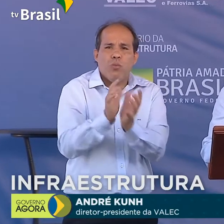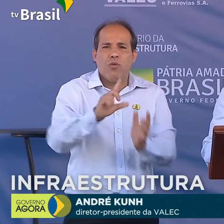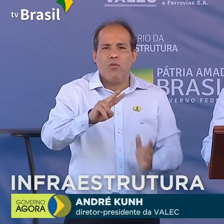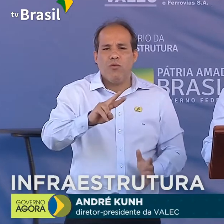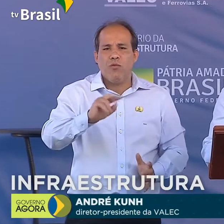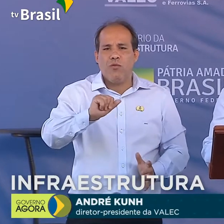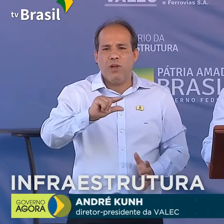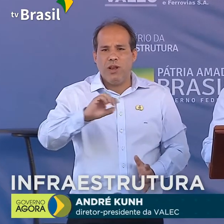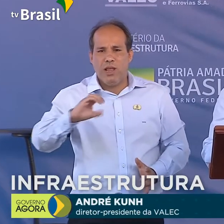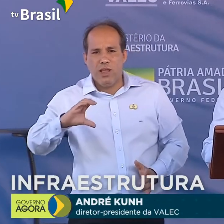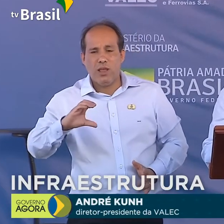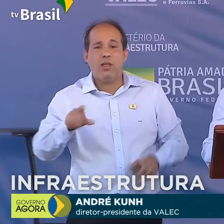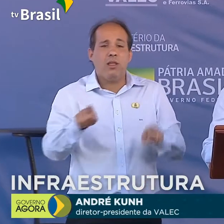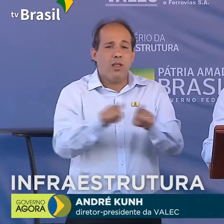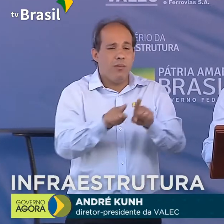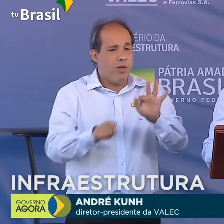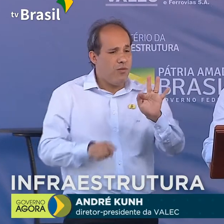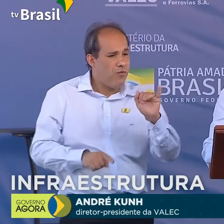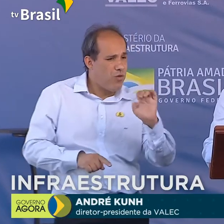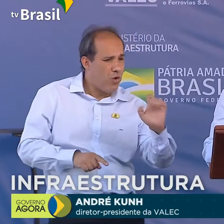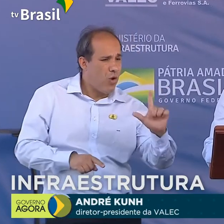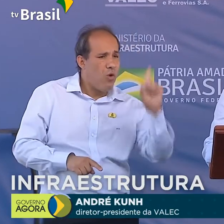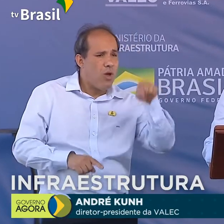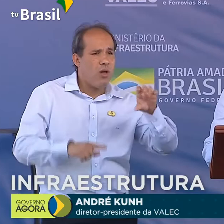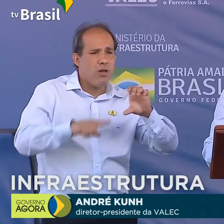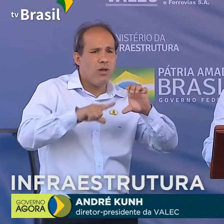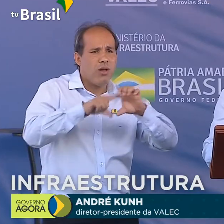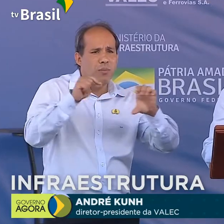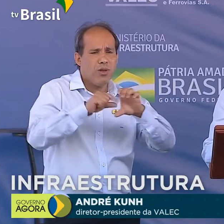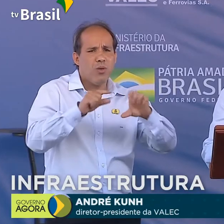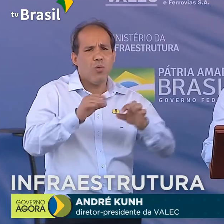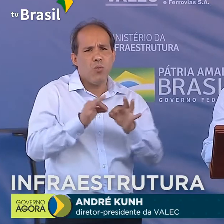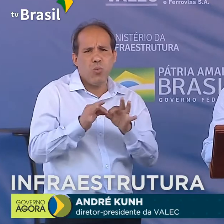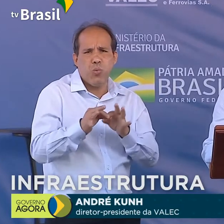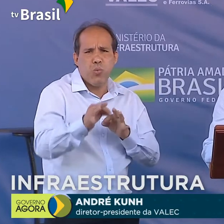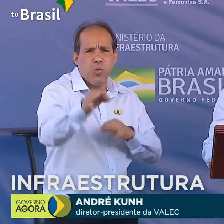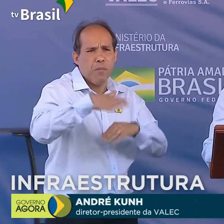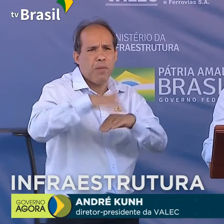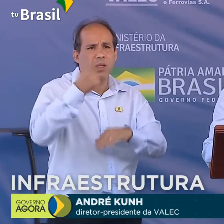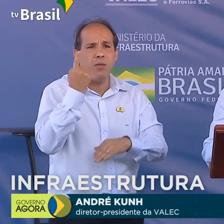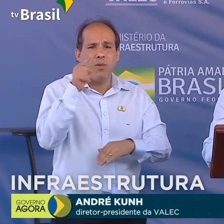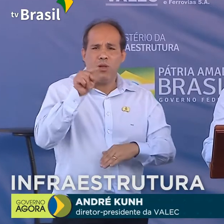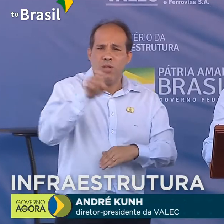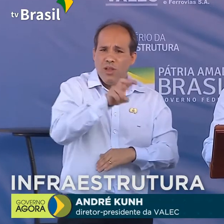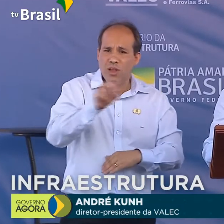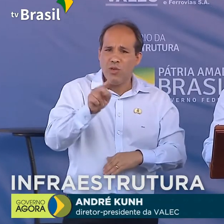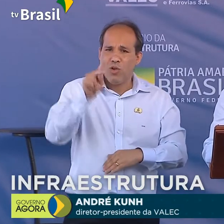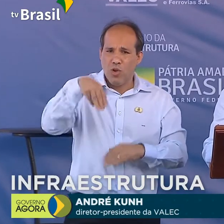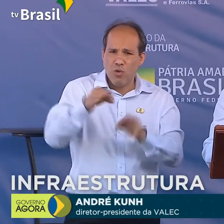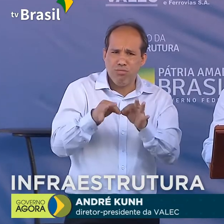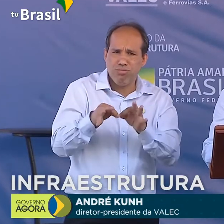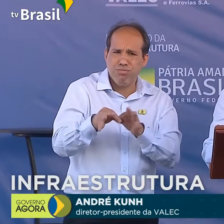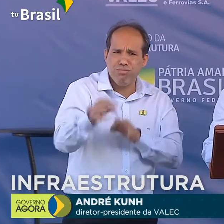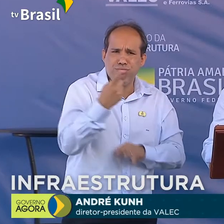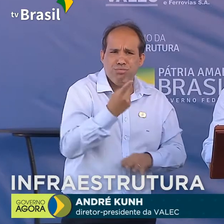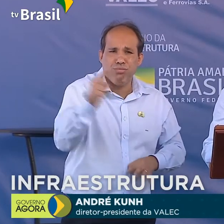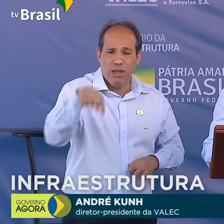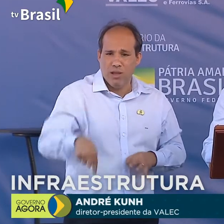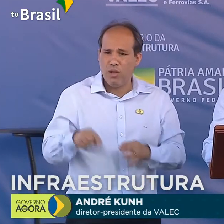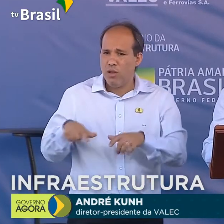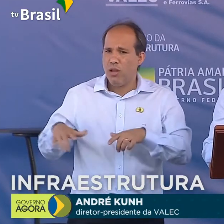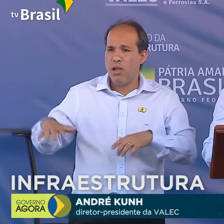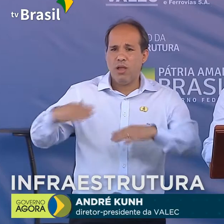A FIOL é um empreendimento de mais de 1.500 quilômetros. Nós estamos aqui hoje no lote 7,